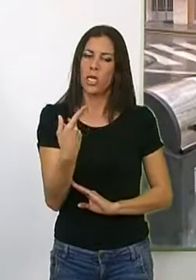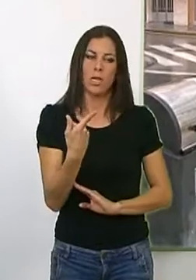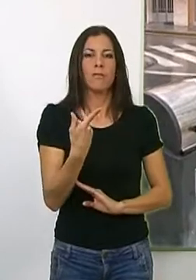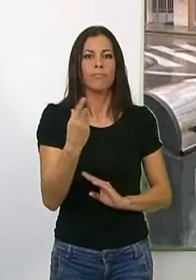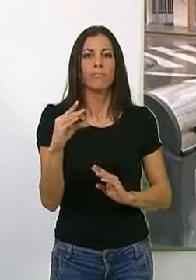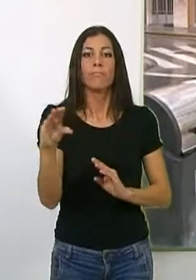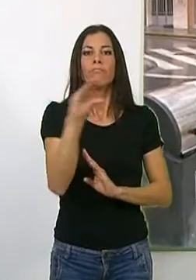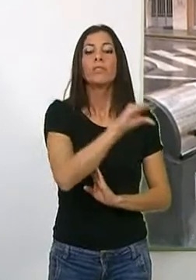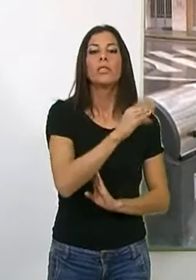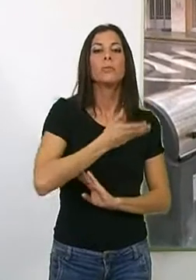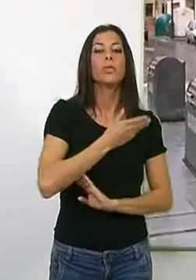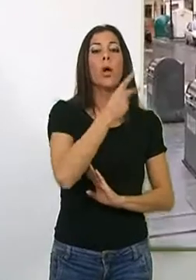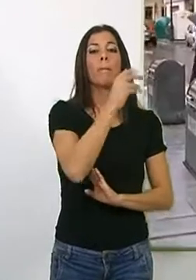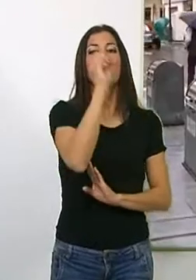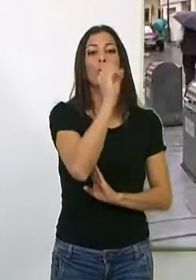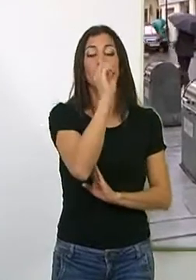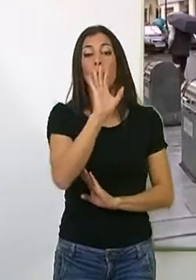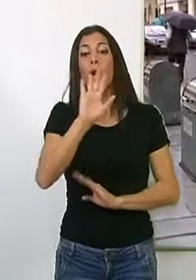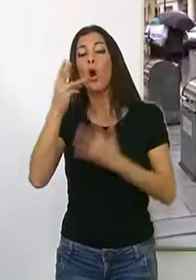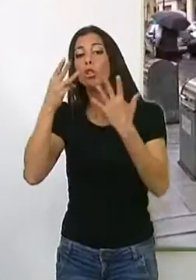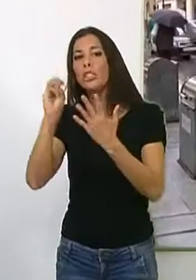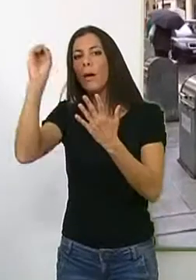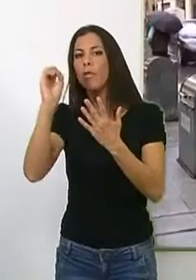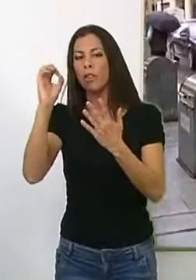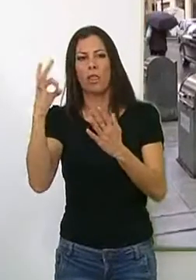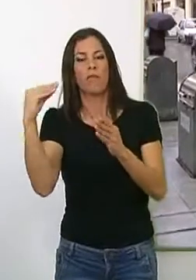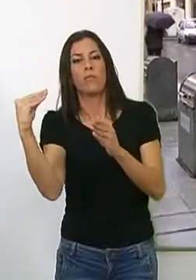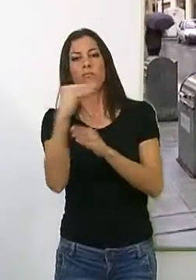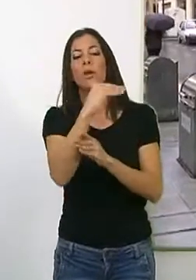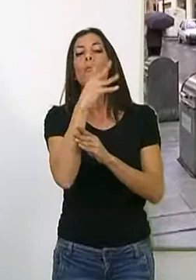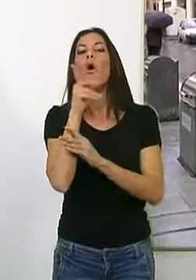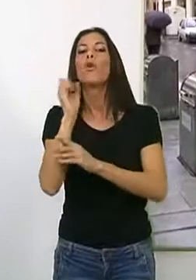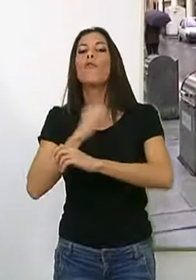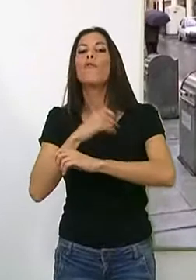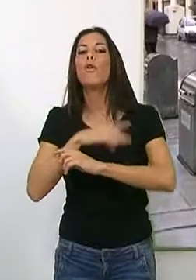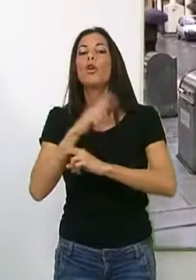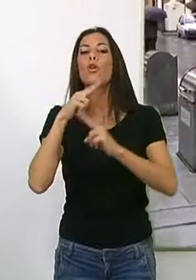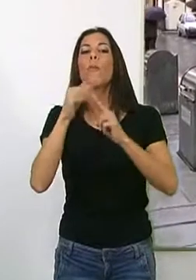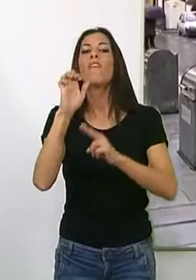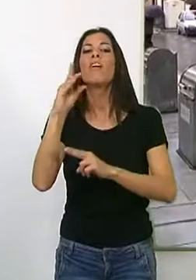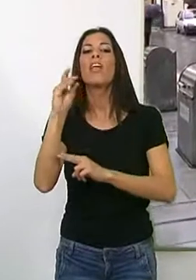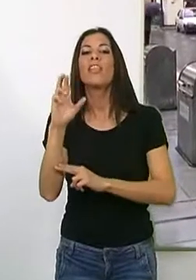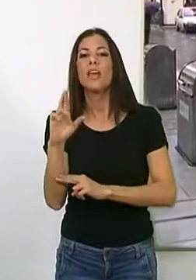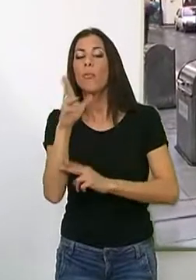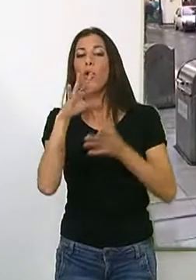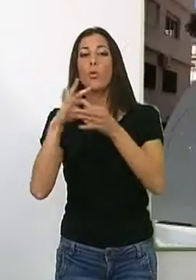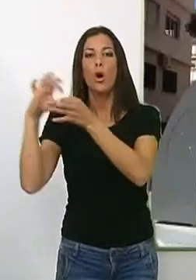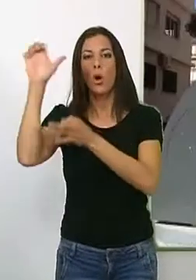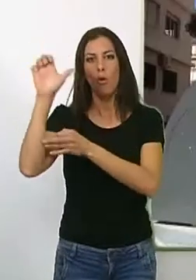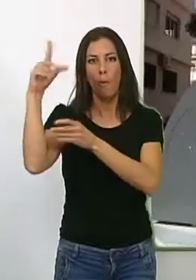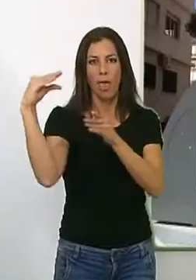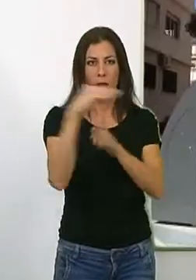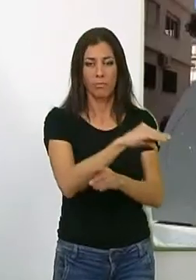va a aportar el 20%, mientras que el 80% restante se invertirá con cargo de los fondos FEDER de la Unión